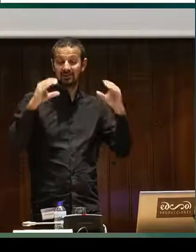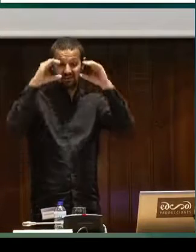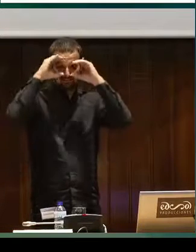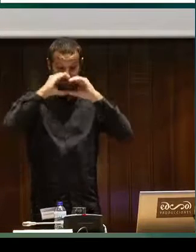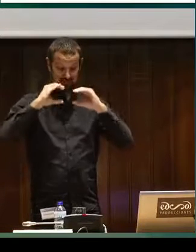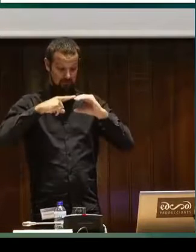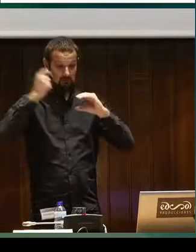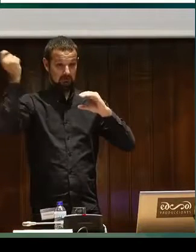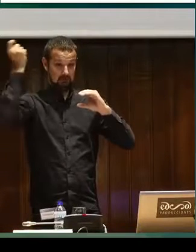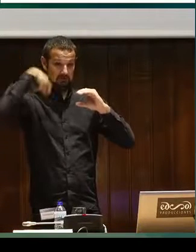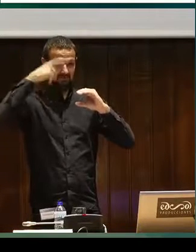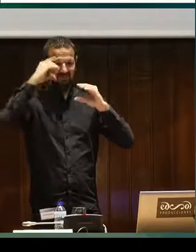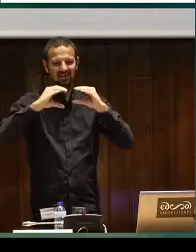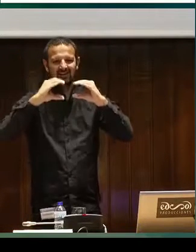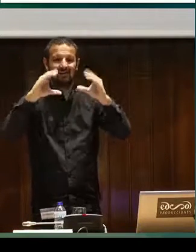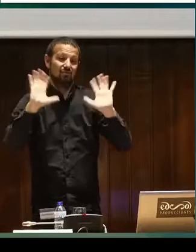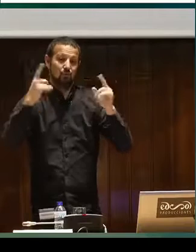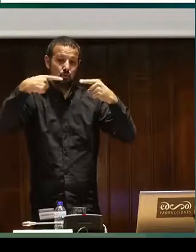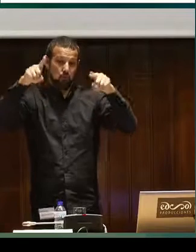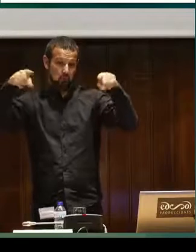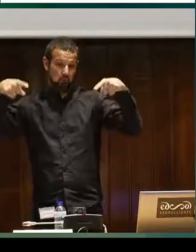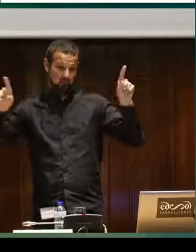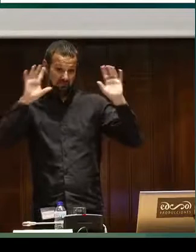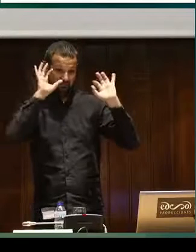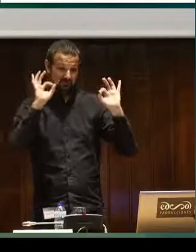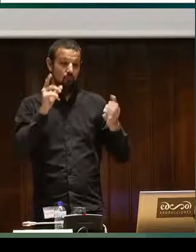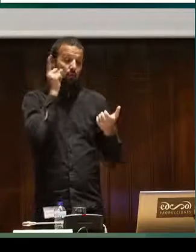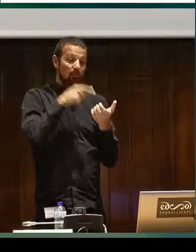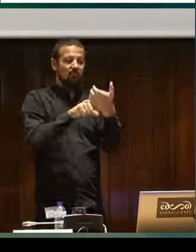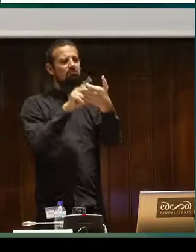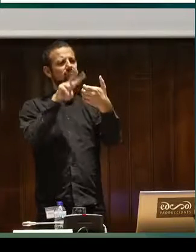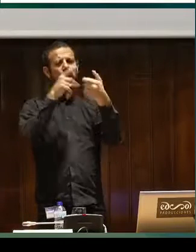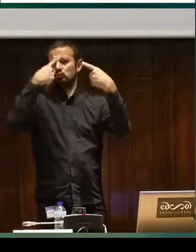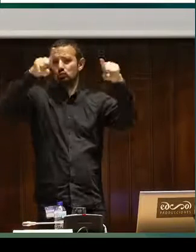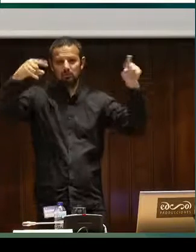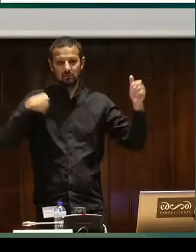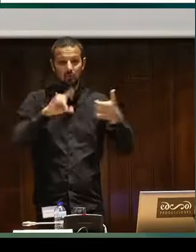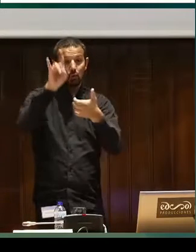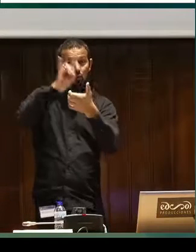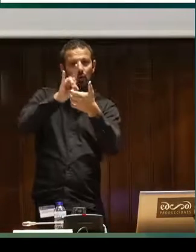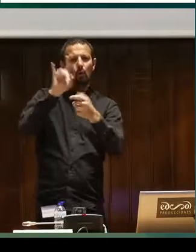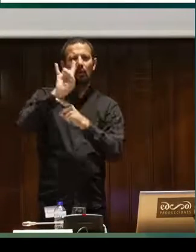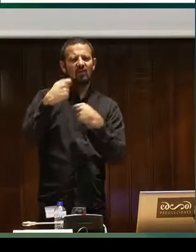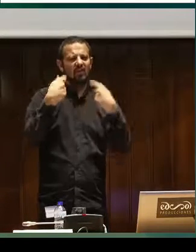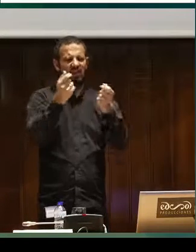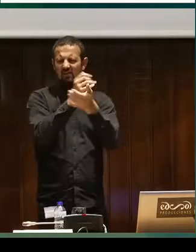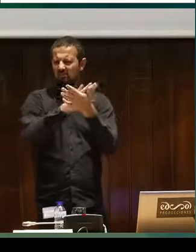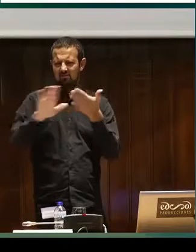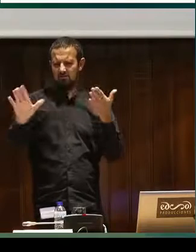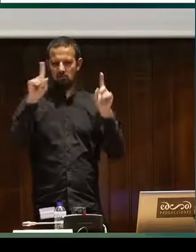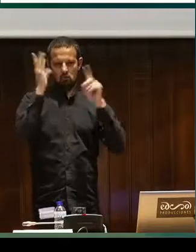o un móvil o una tablet, podemos ver la figura del intérprete y acceder así al contenido de la película.